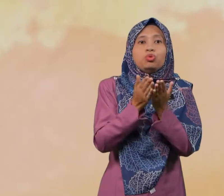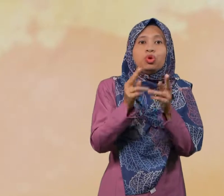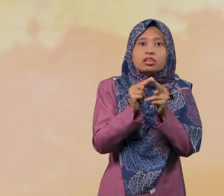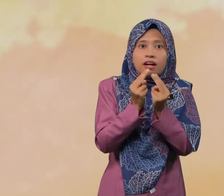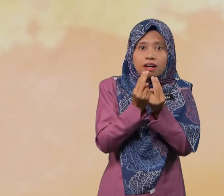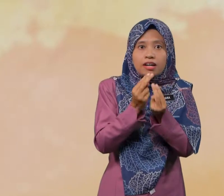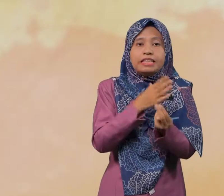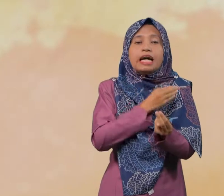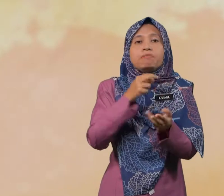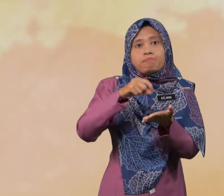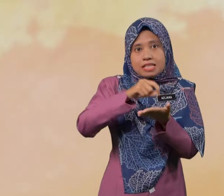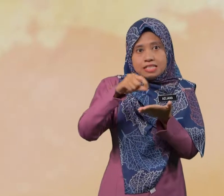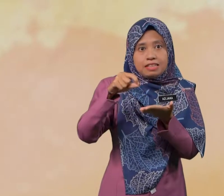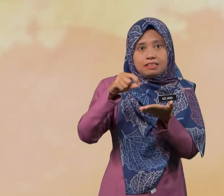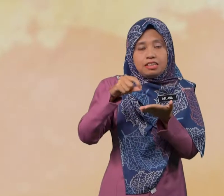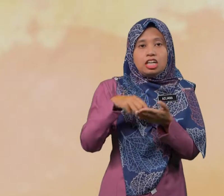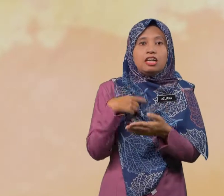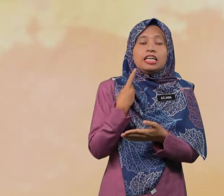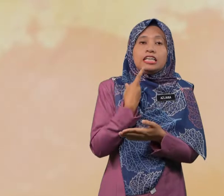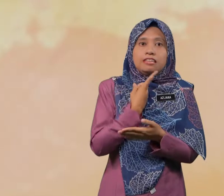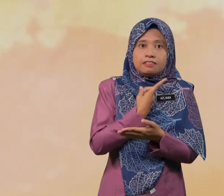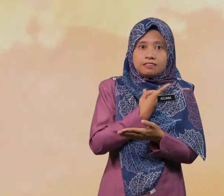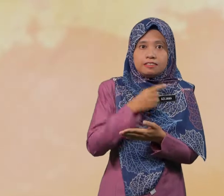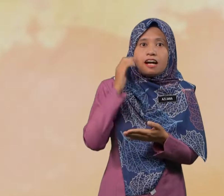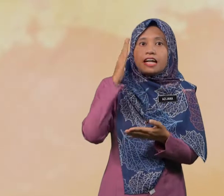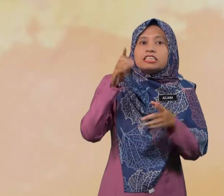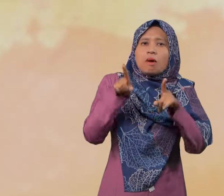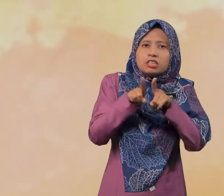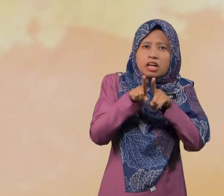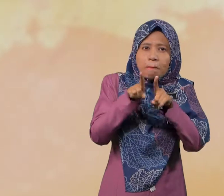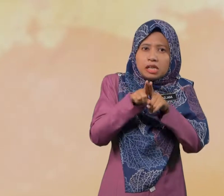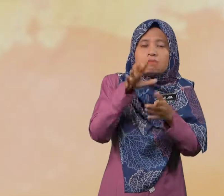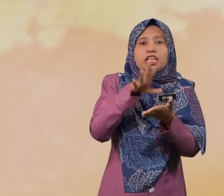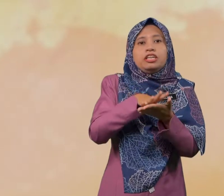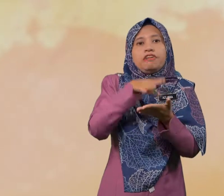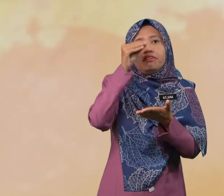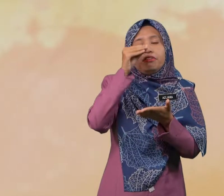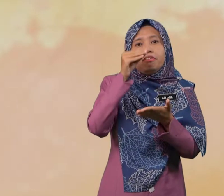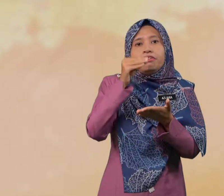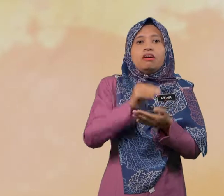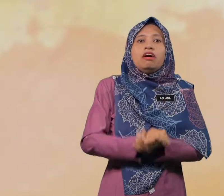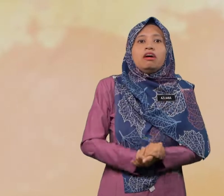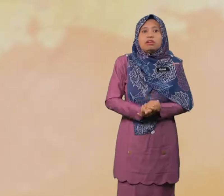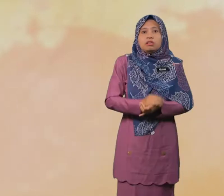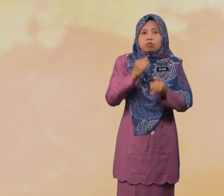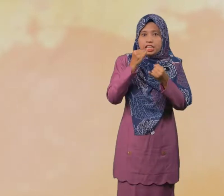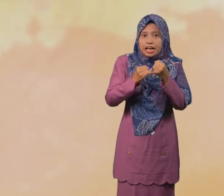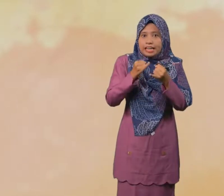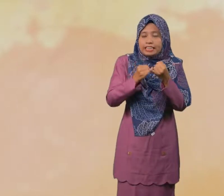nota dan pensel Kita akan sama-sama belajar Kemudian,